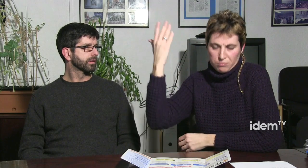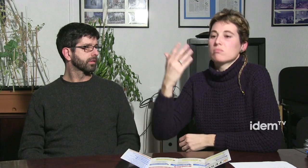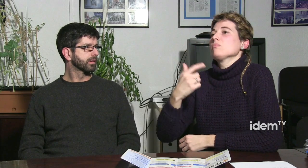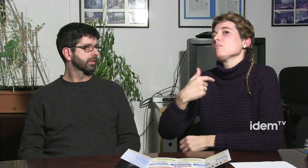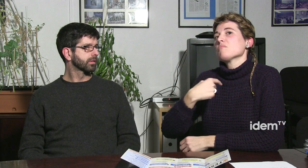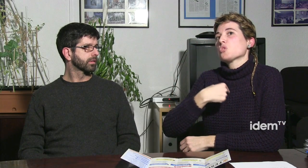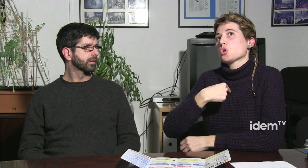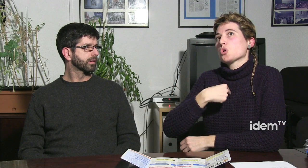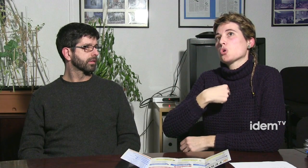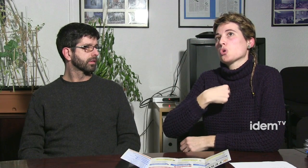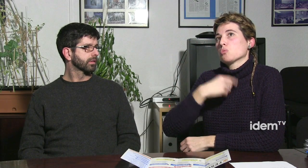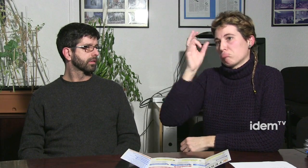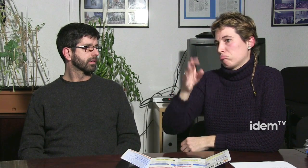t'ho imagina't una persona sorda